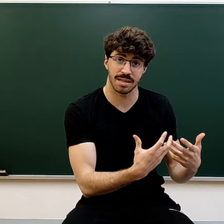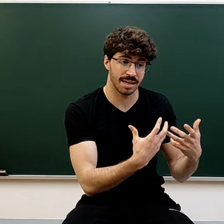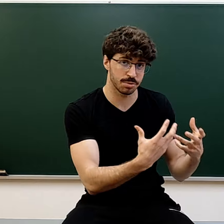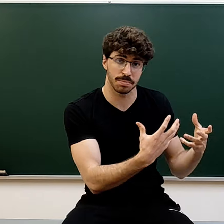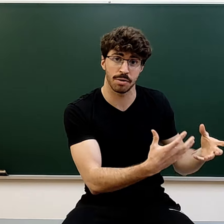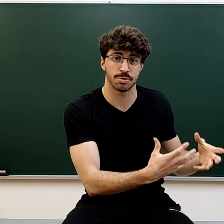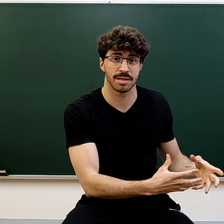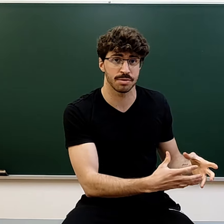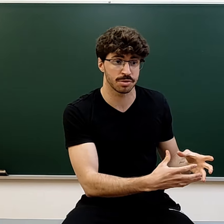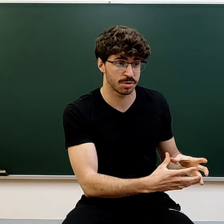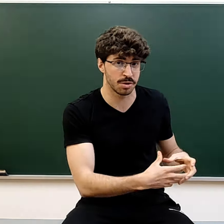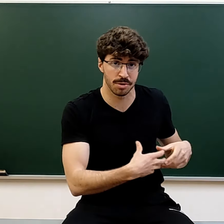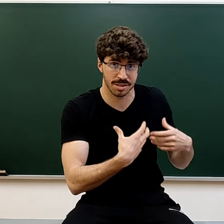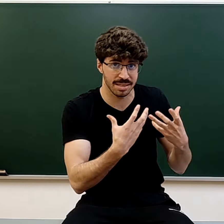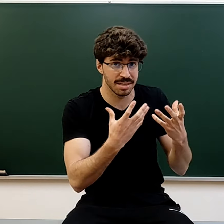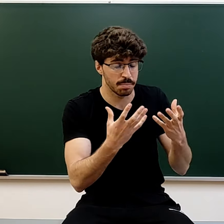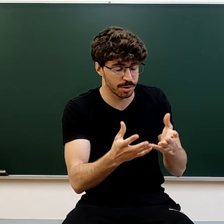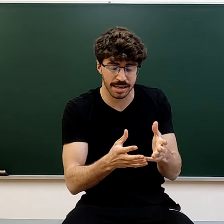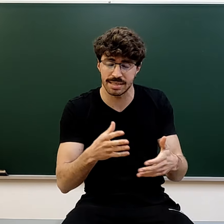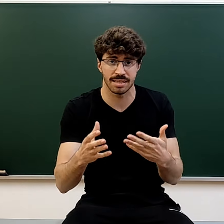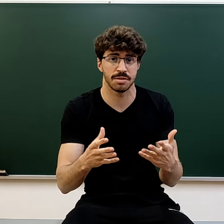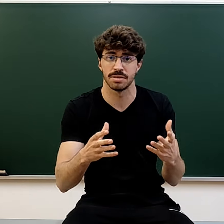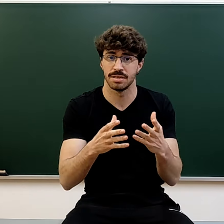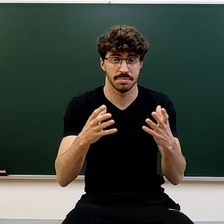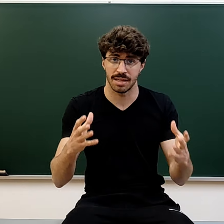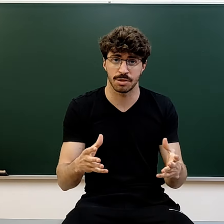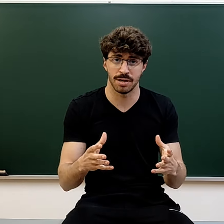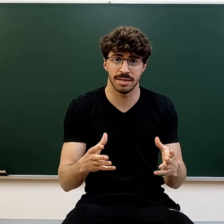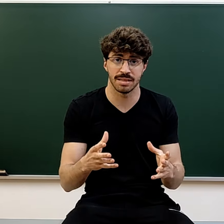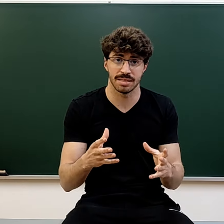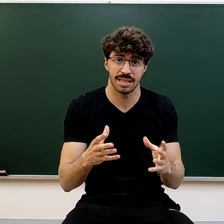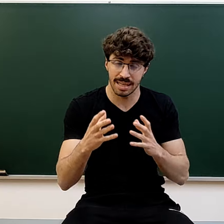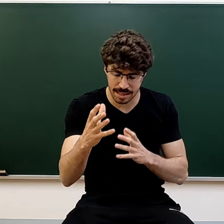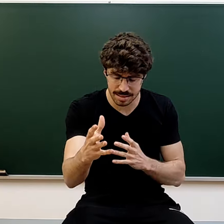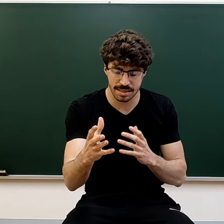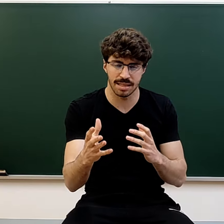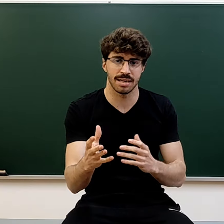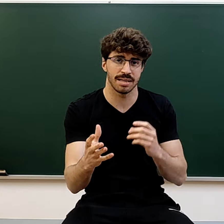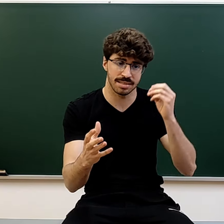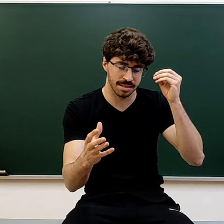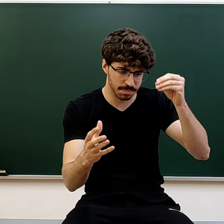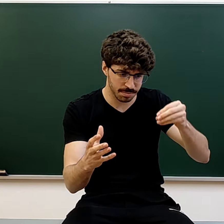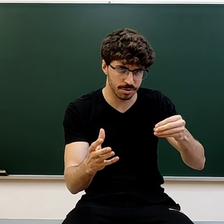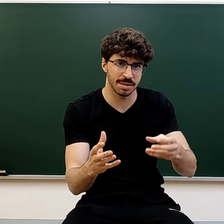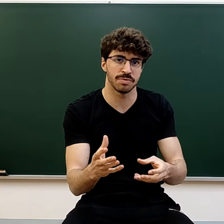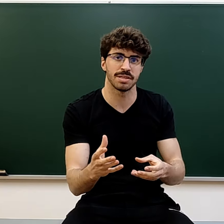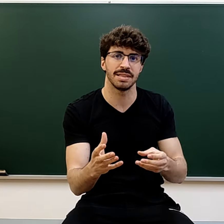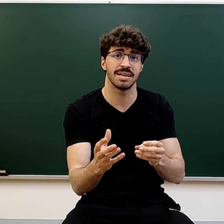esos malos resultados como los que puede que hayas tenido actualmente. Y antes de entrar en ese concepto fundamental,